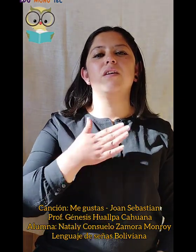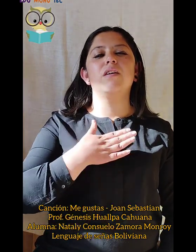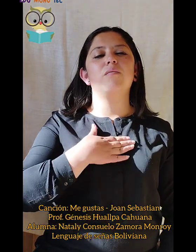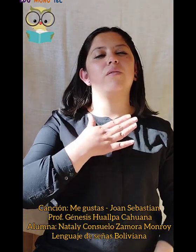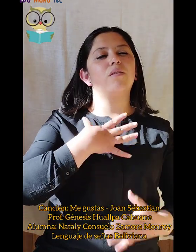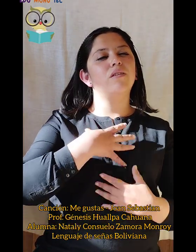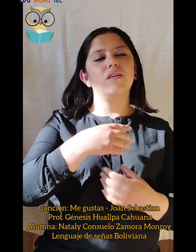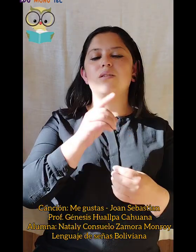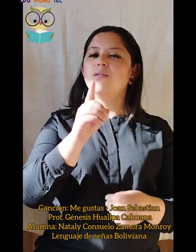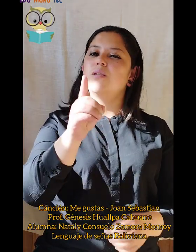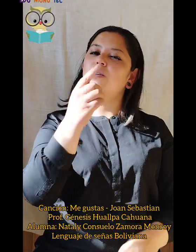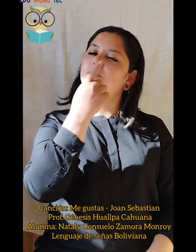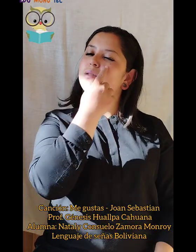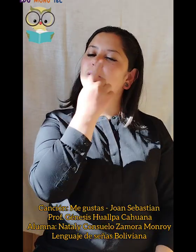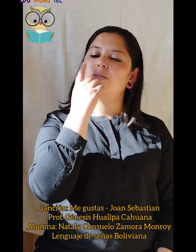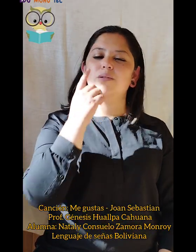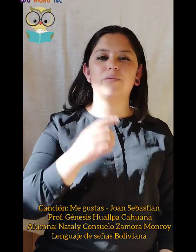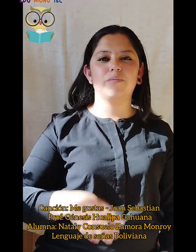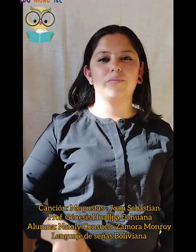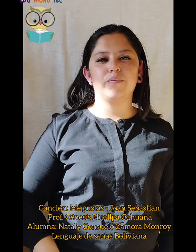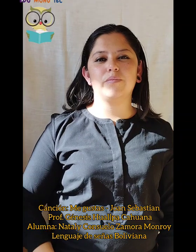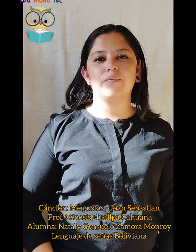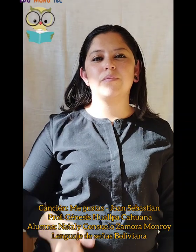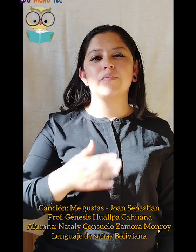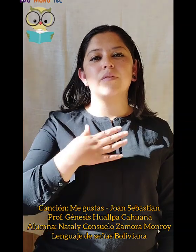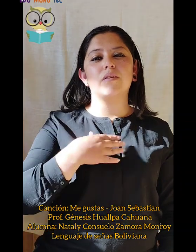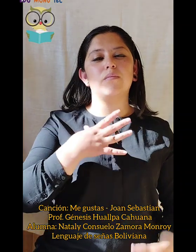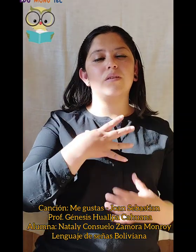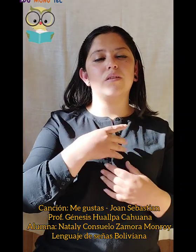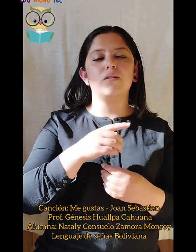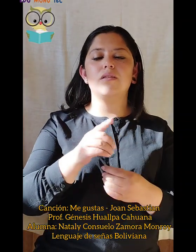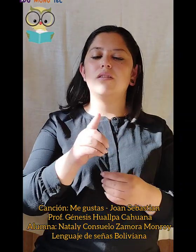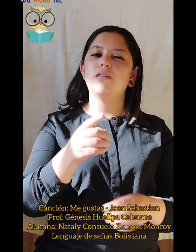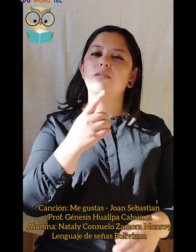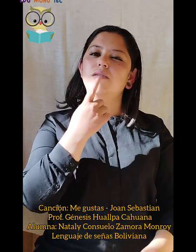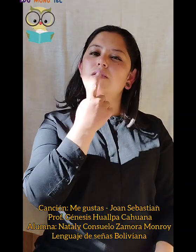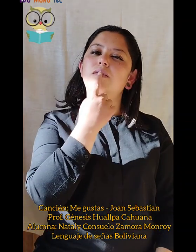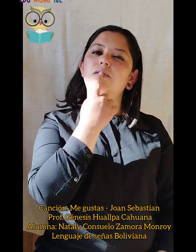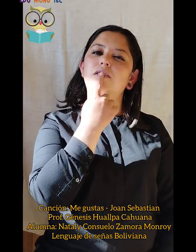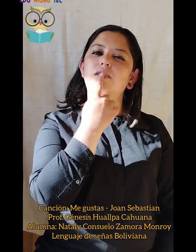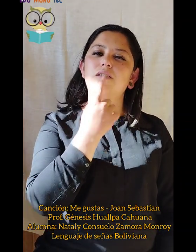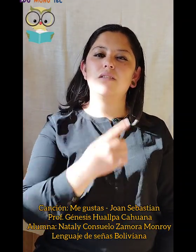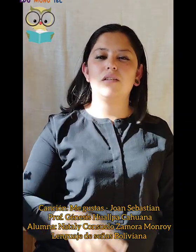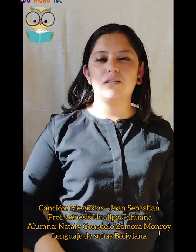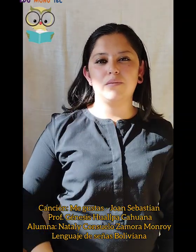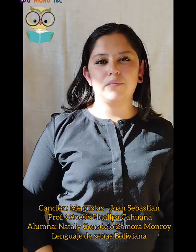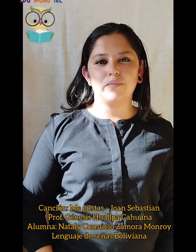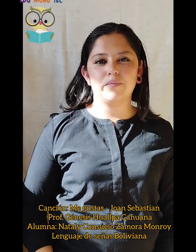Me gustan tus ojos, me gusta tu boca